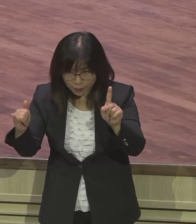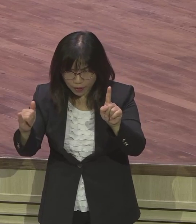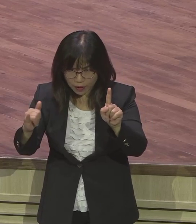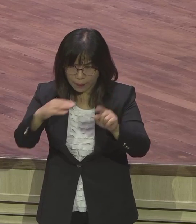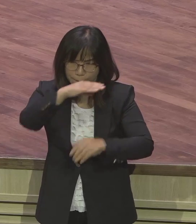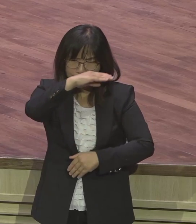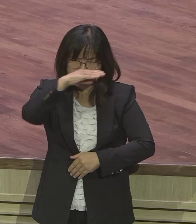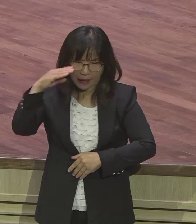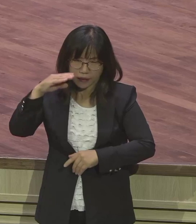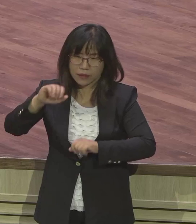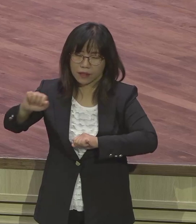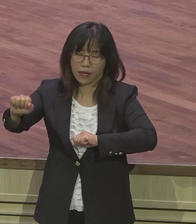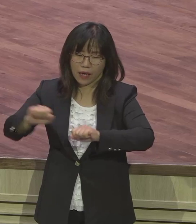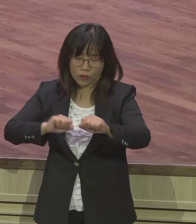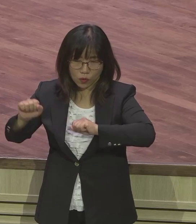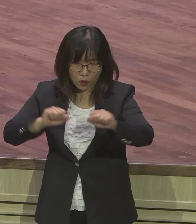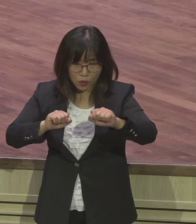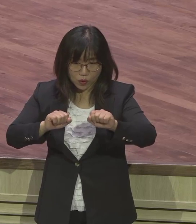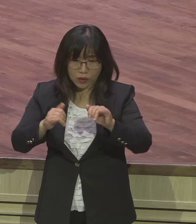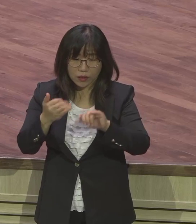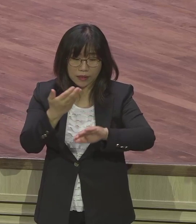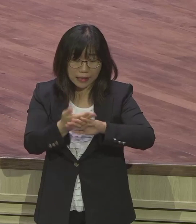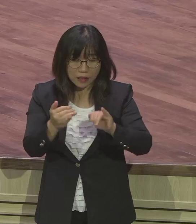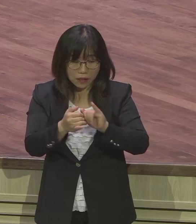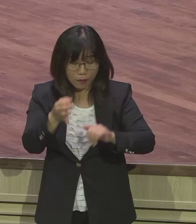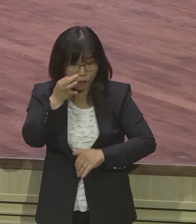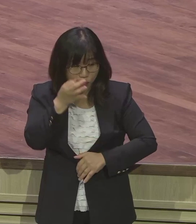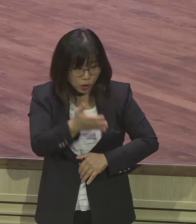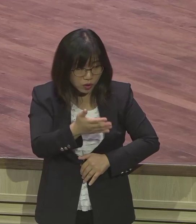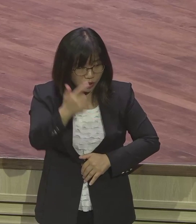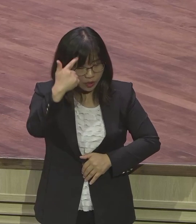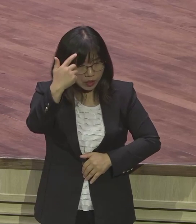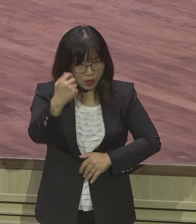은약적 행동이요 다른 사람을 엄청 영적 영향을 입을 수 있어요